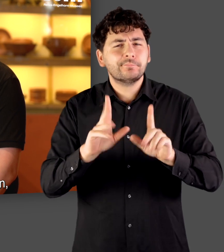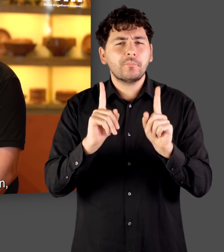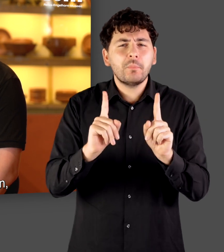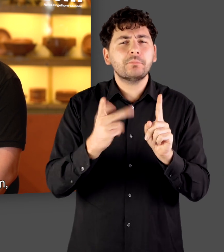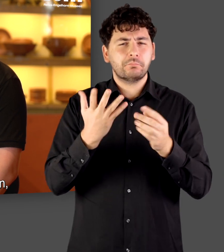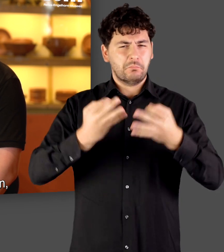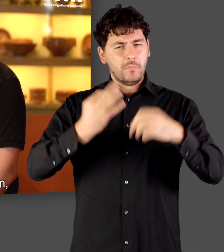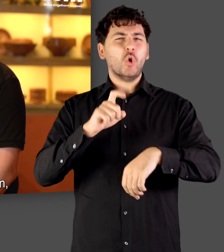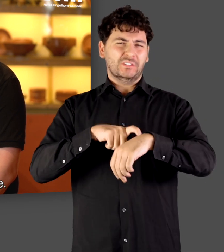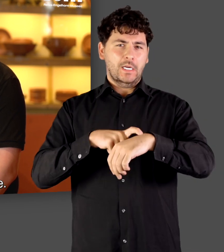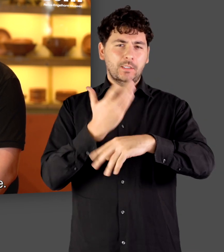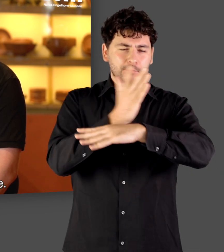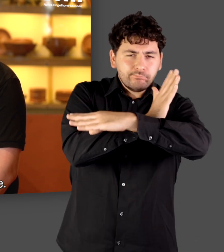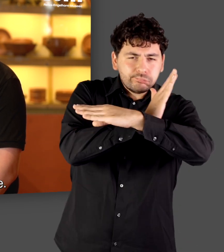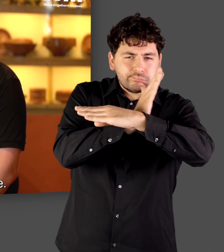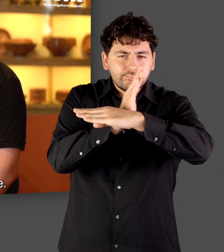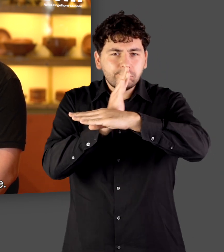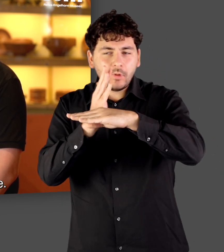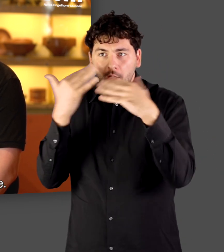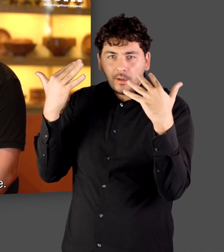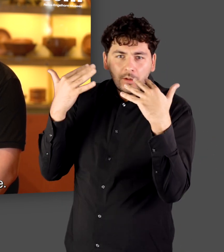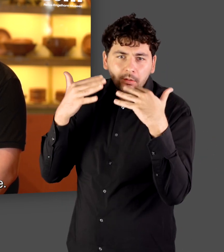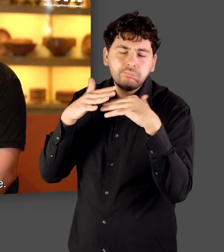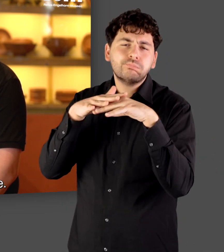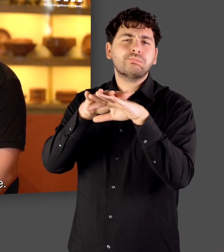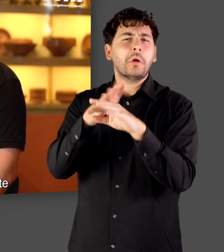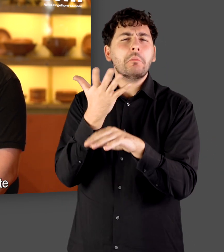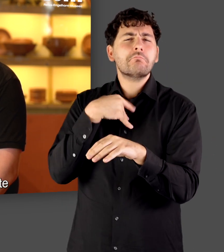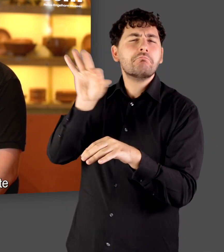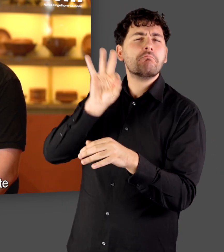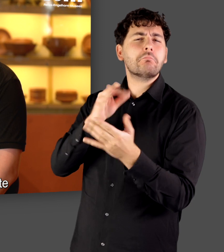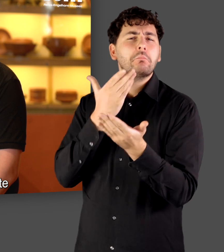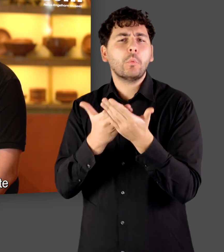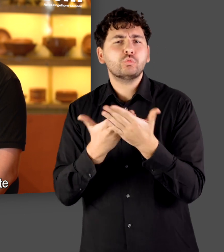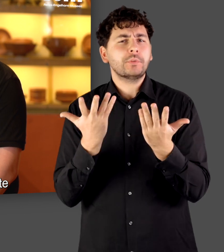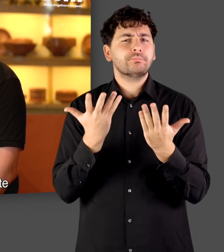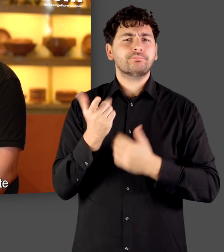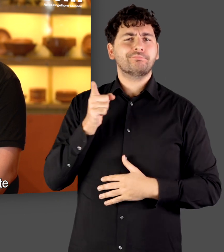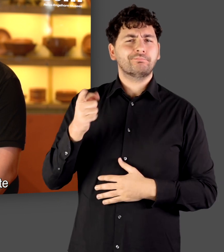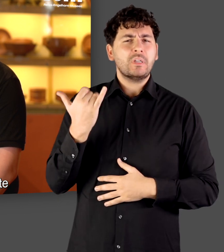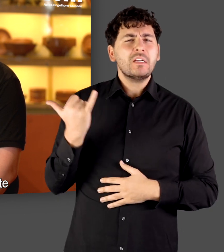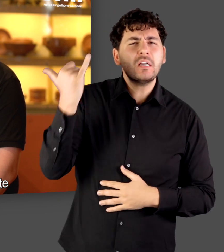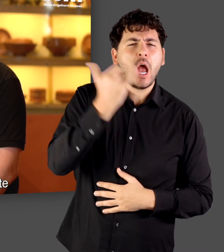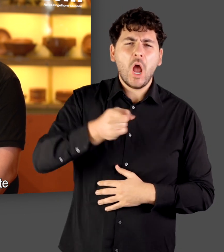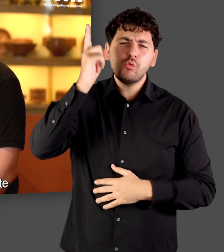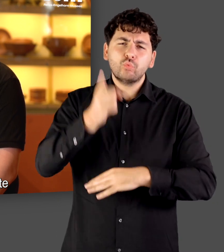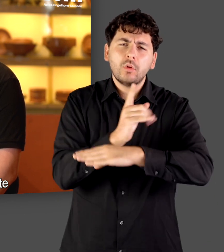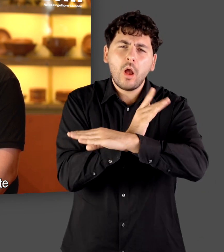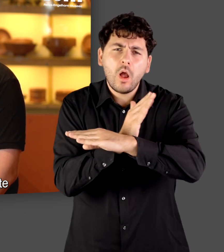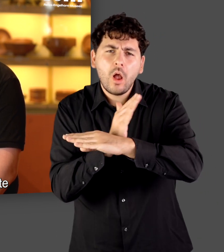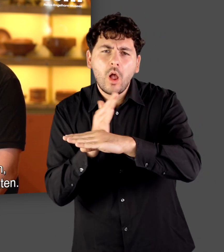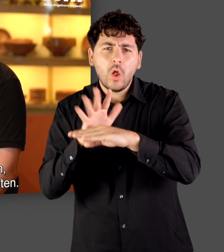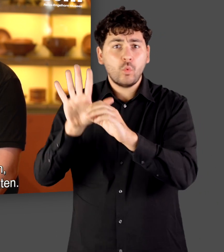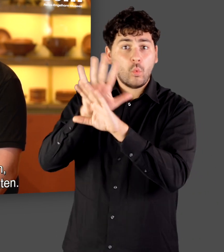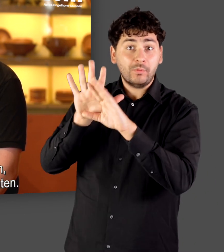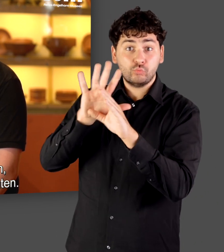Allerdings muss man dazu sagen, dass das oft einen großen Zeitraum braucht. Also gerade in Provinzen, die lange, also über